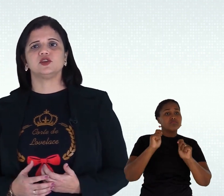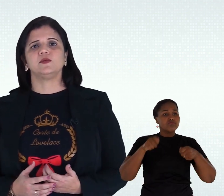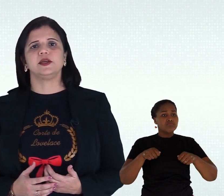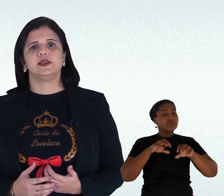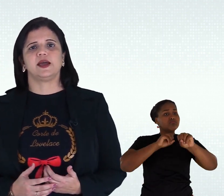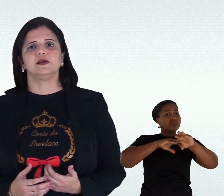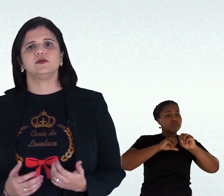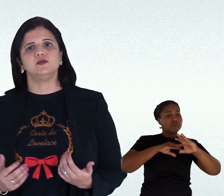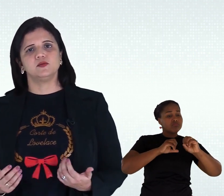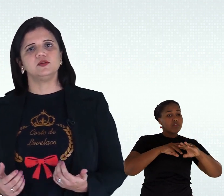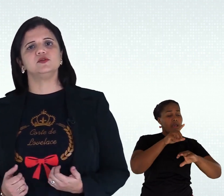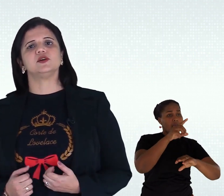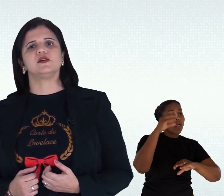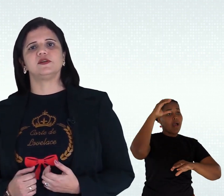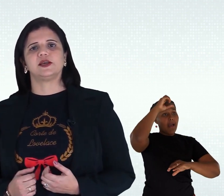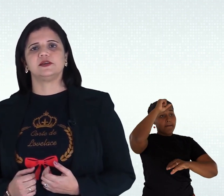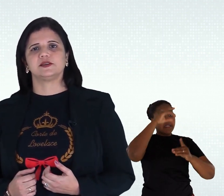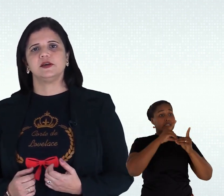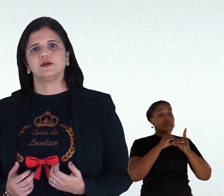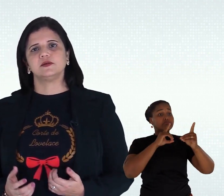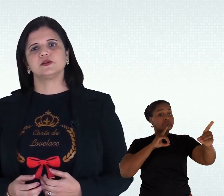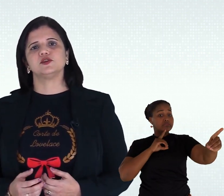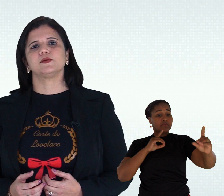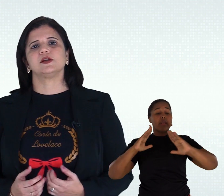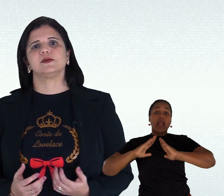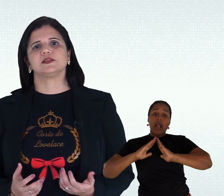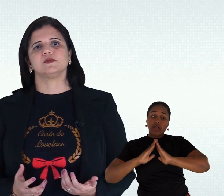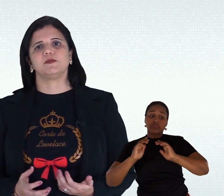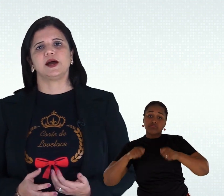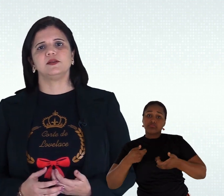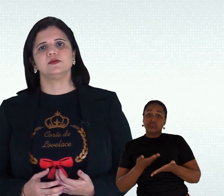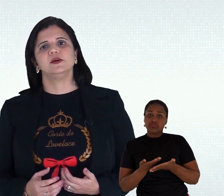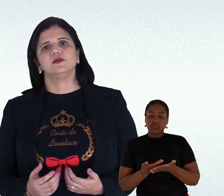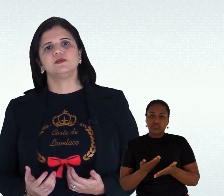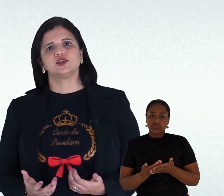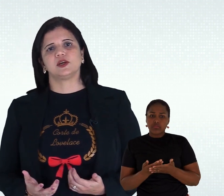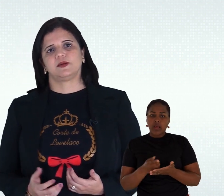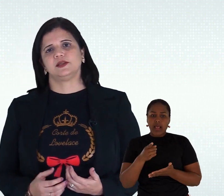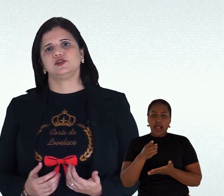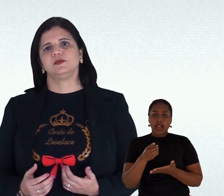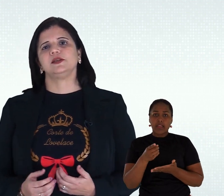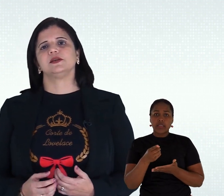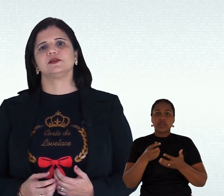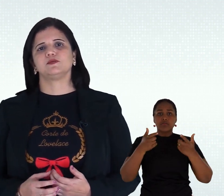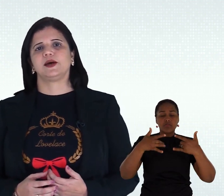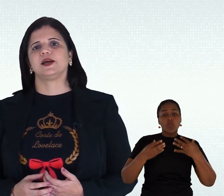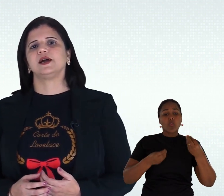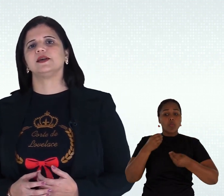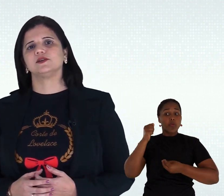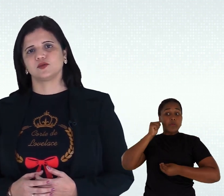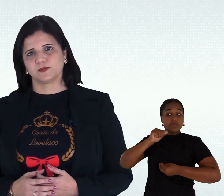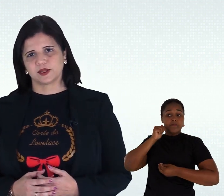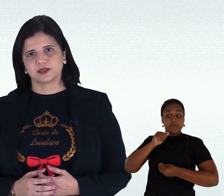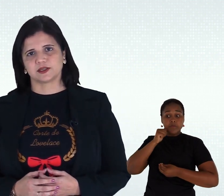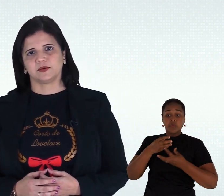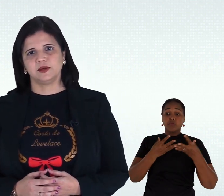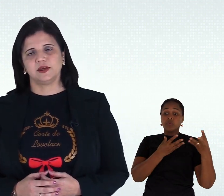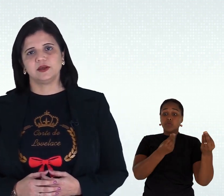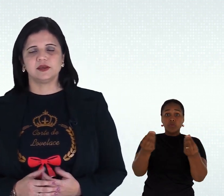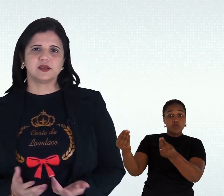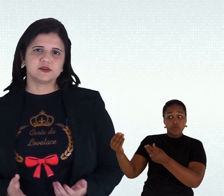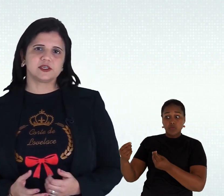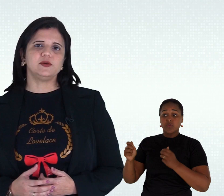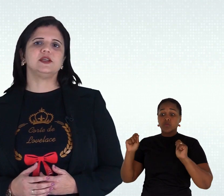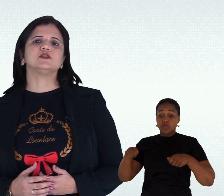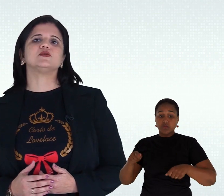aí que surgiu a ideia do Moodle de Lovelace, curso de programação Python, uma chamada de meninas para carreira de computação,